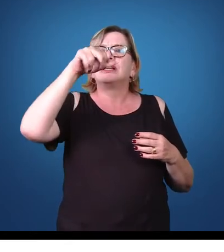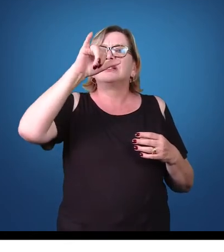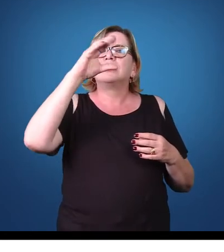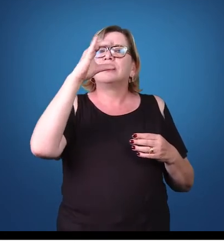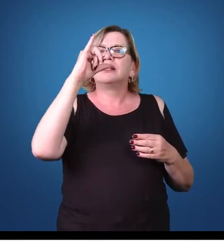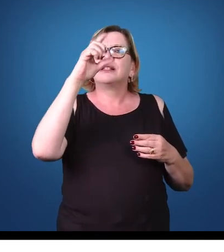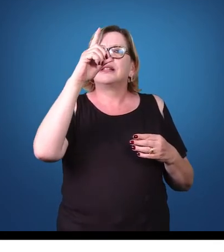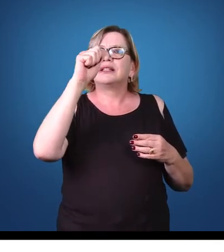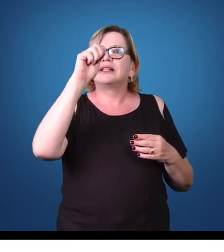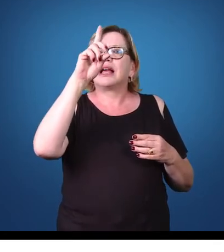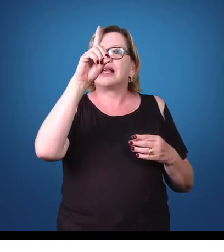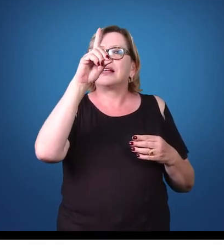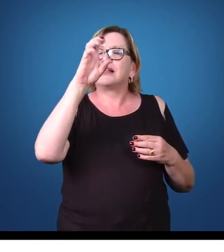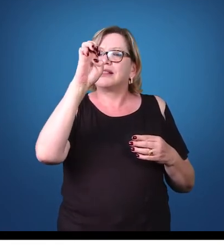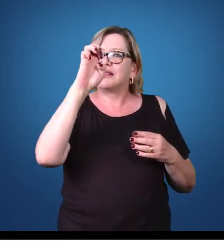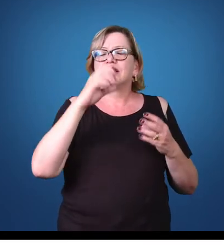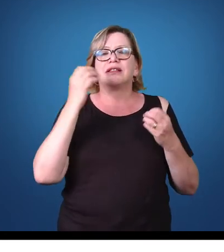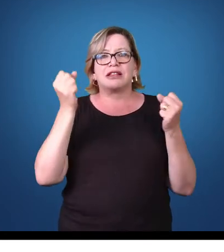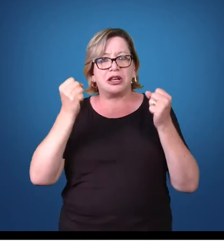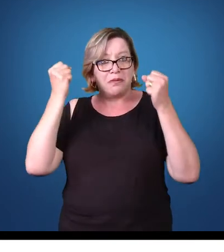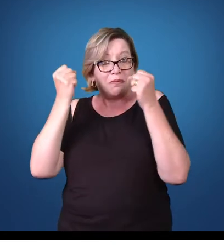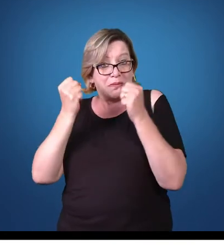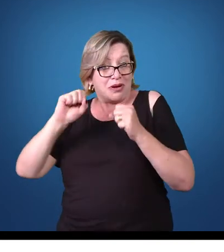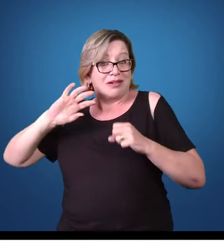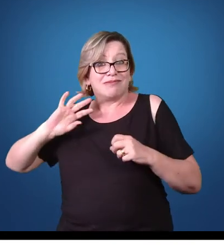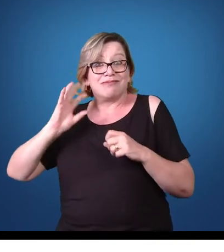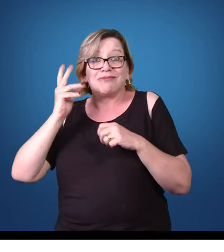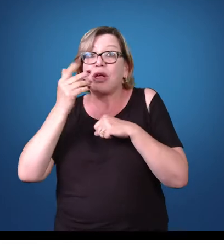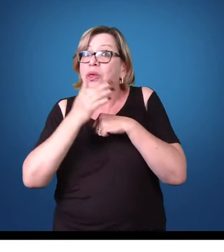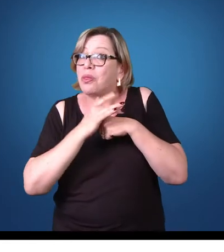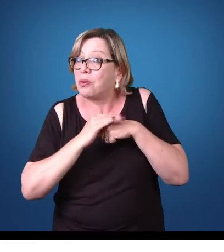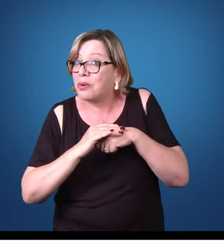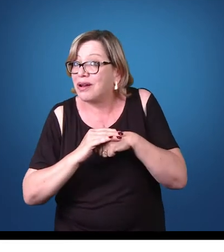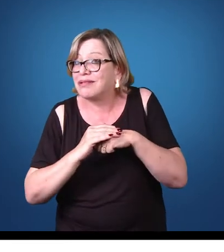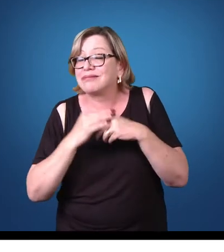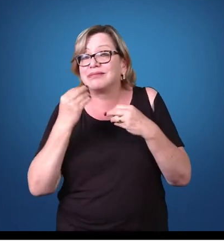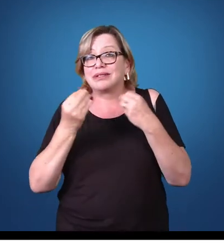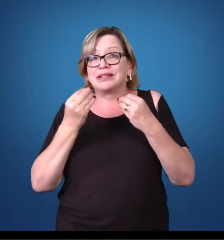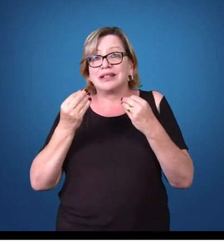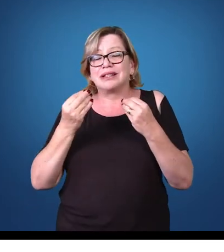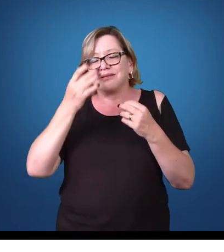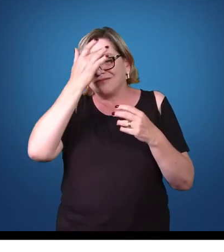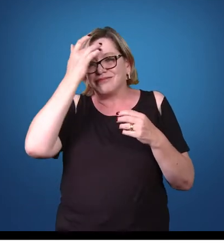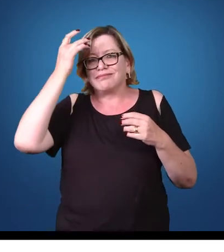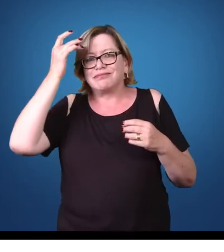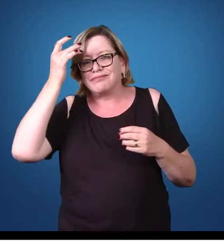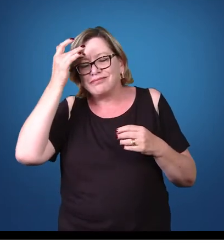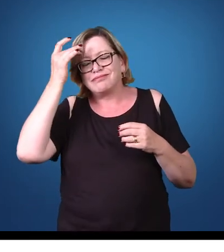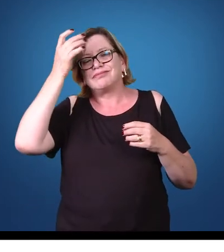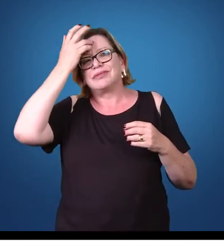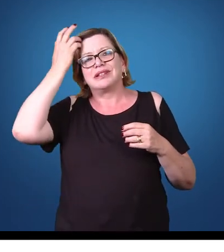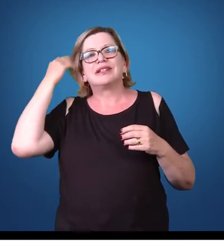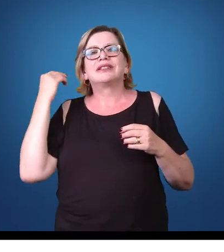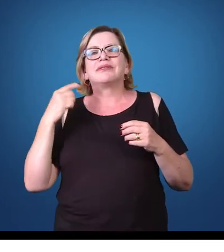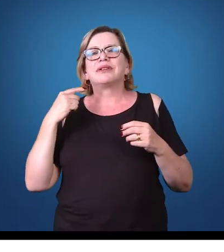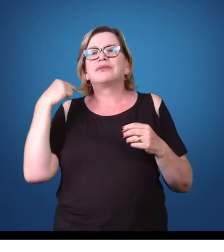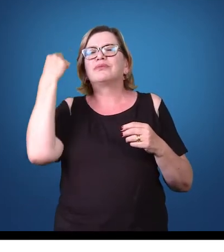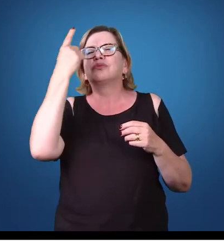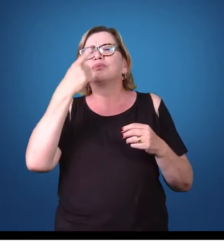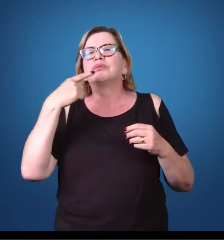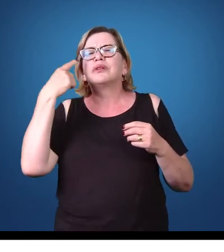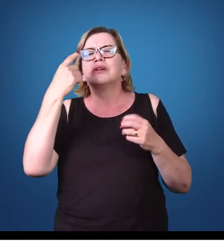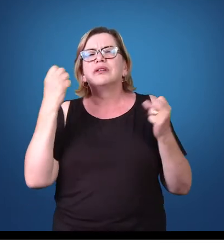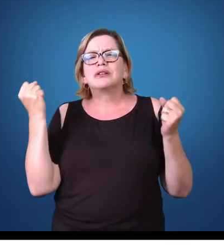virulento, capacidade de causar doença no determinado hospedeiro, o tempo de